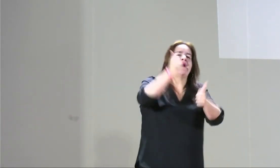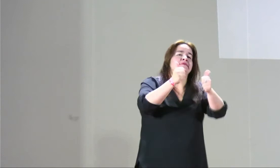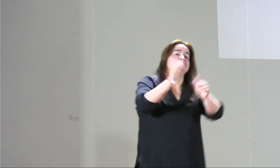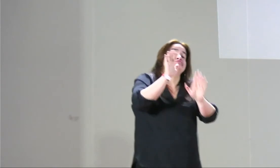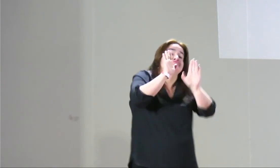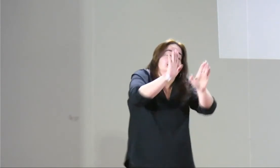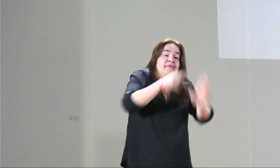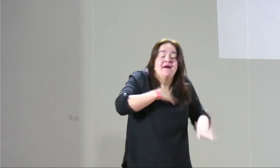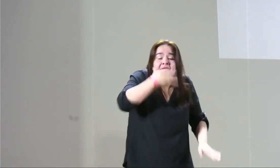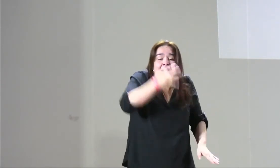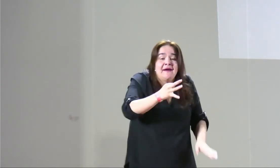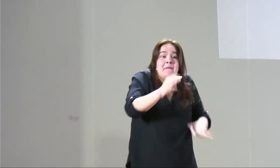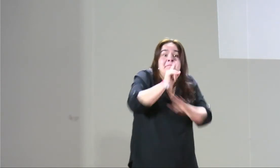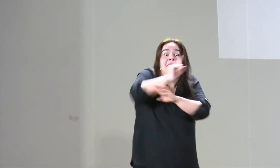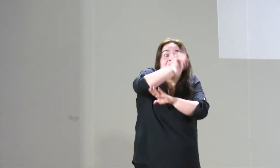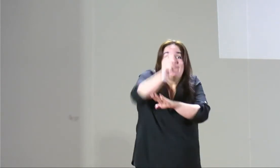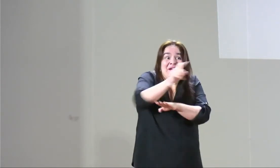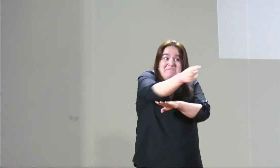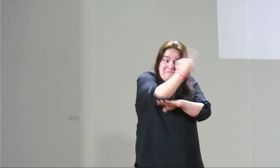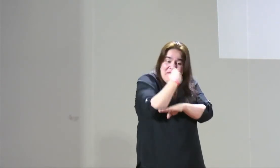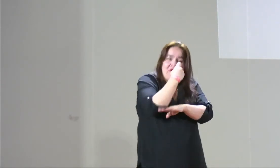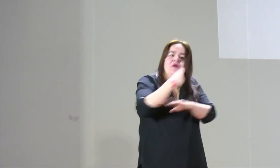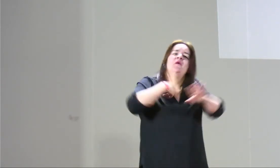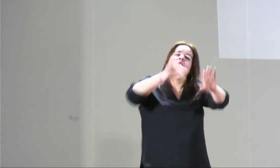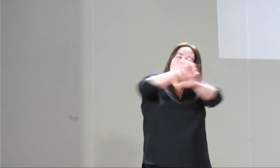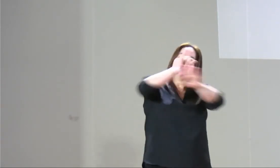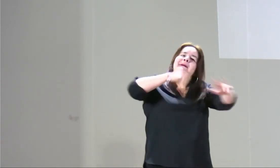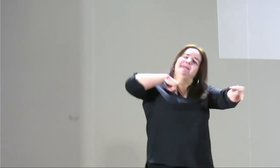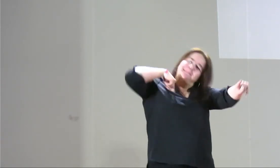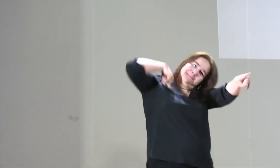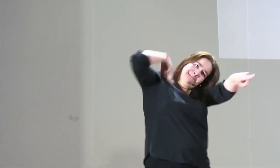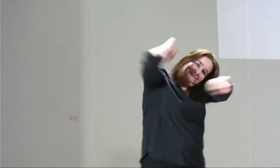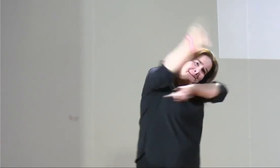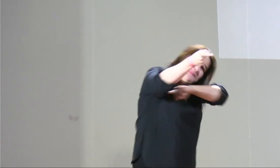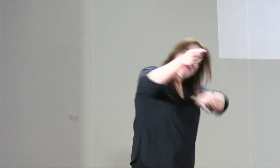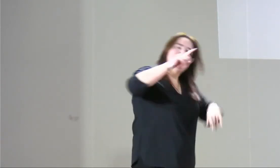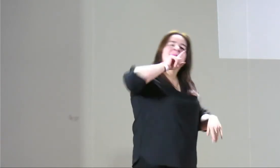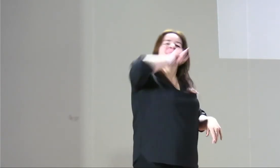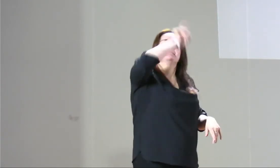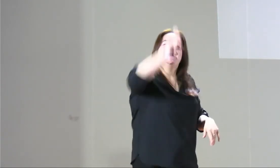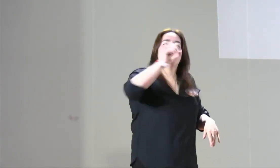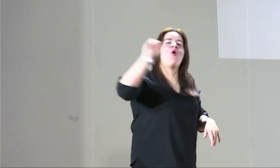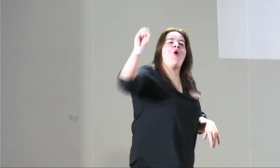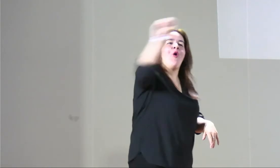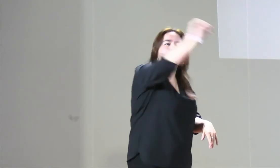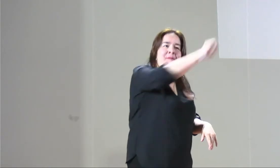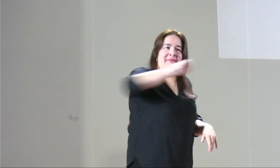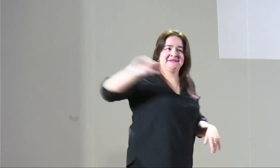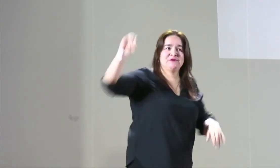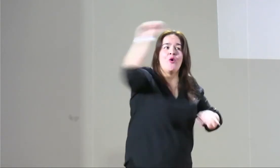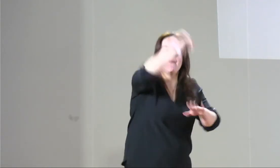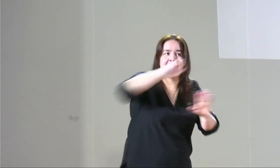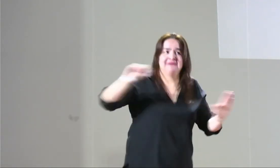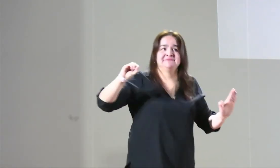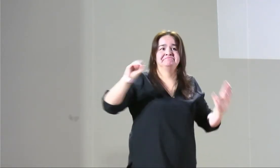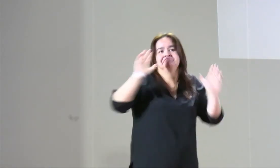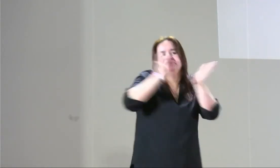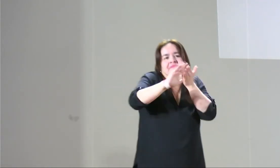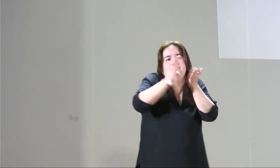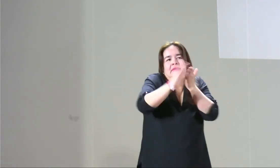dice no, a mí no me parece justo, pero si volteamos y si lo hacemos al revés y el hombre lo hace porque a él no. Entonces,